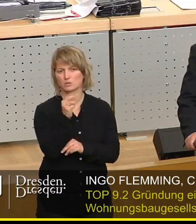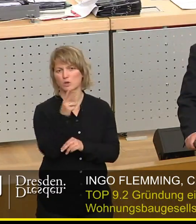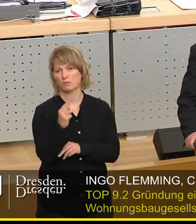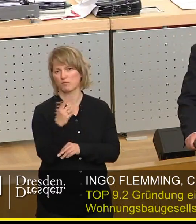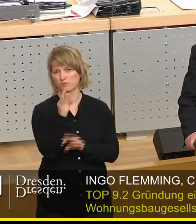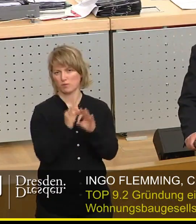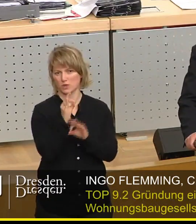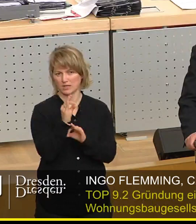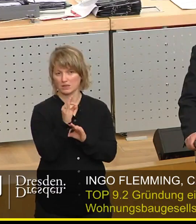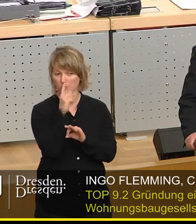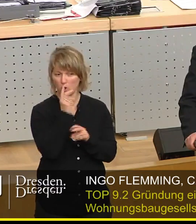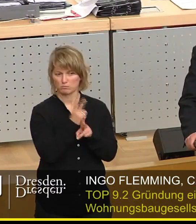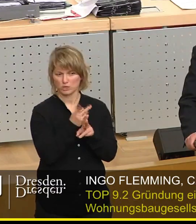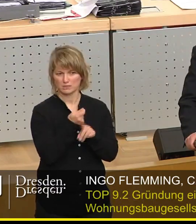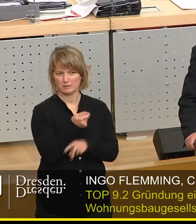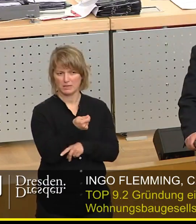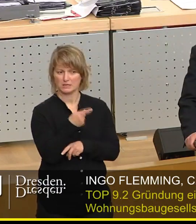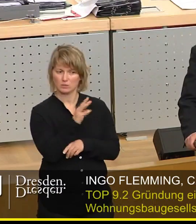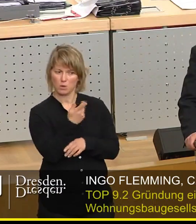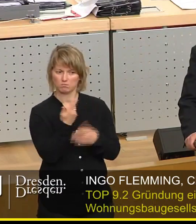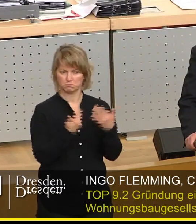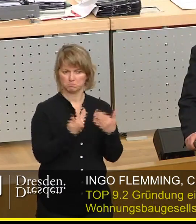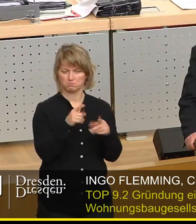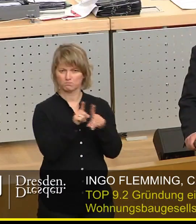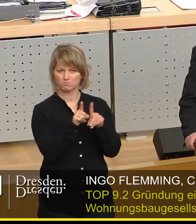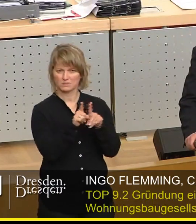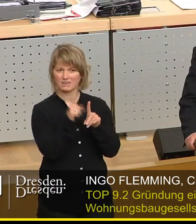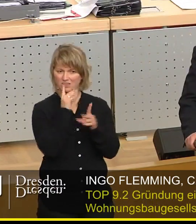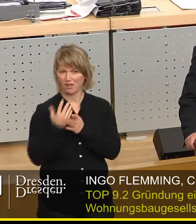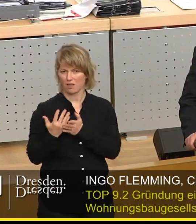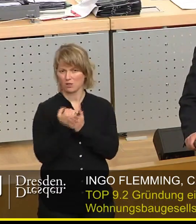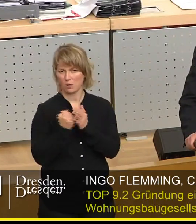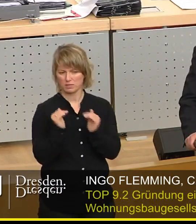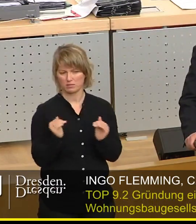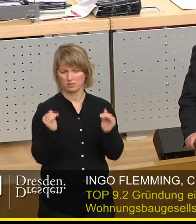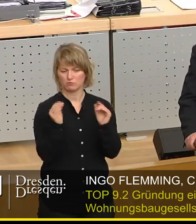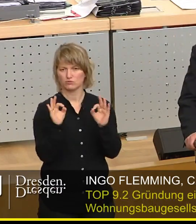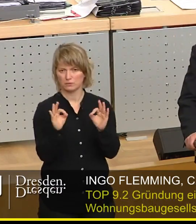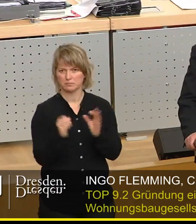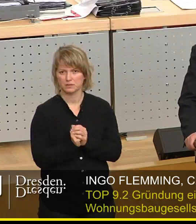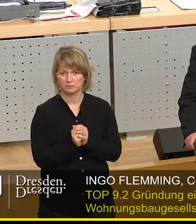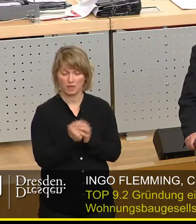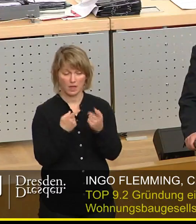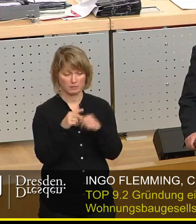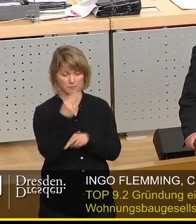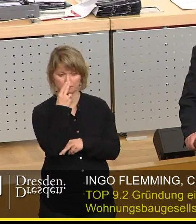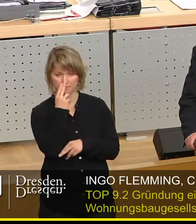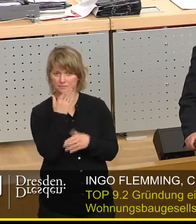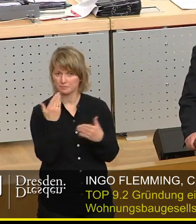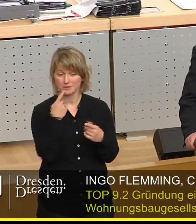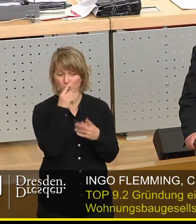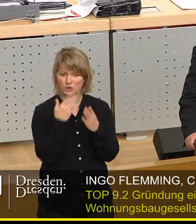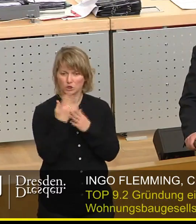Bestandsmieten im Jahr gestiegen sind. Das entspricht in etwa den Steigerungen der Einkommen. Aber anders sieht es natürlich aus bei